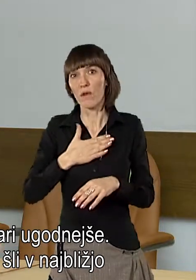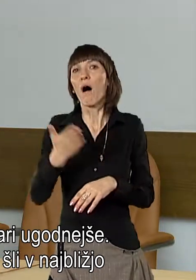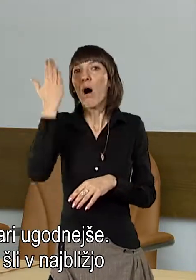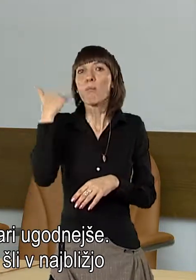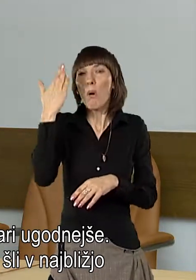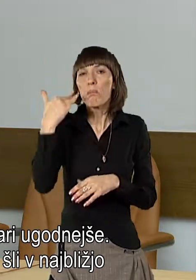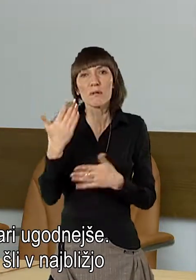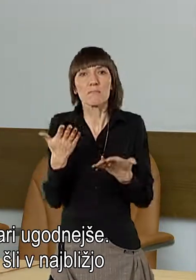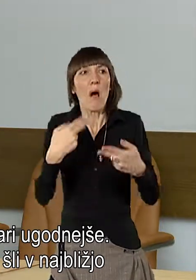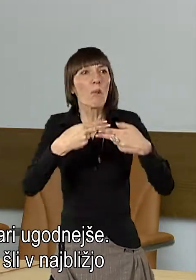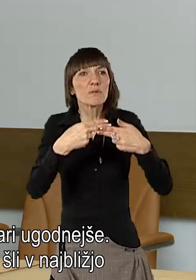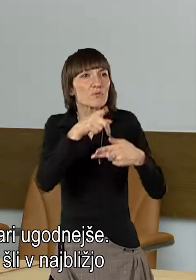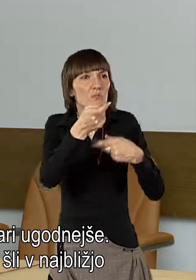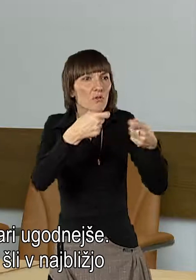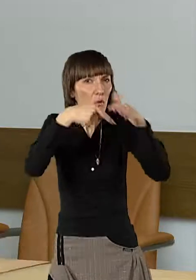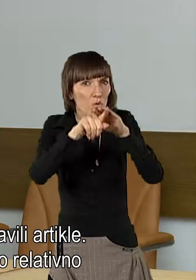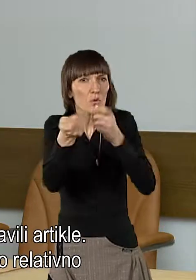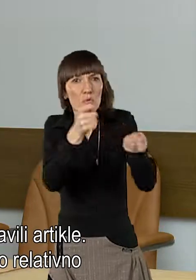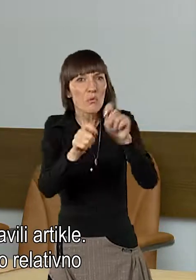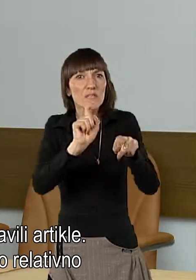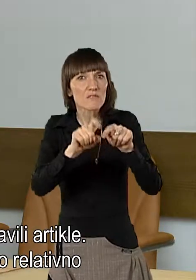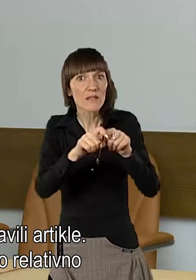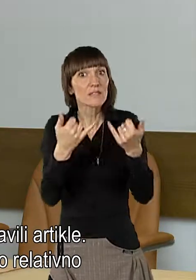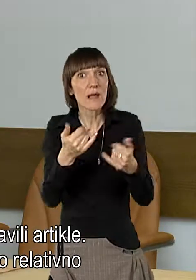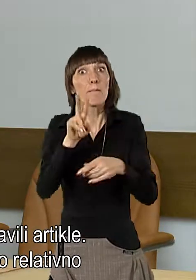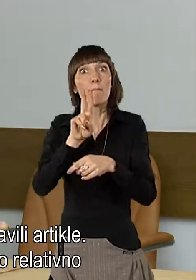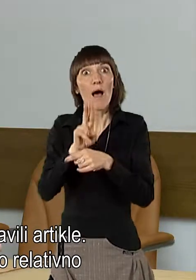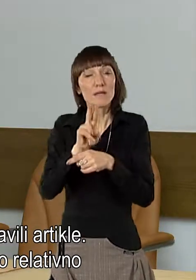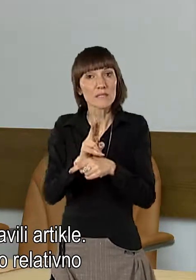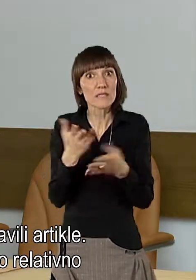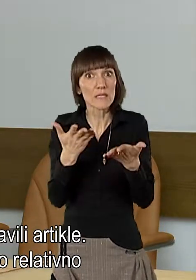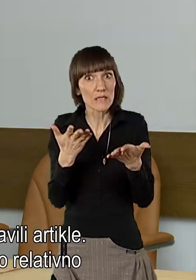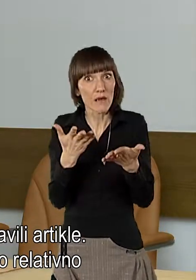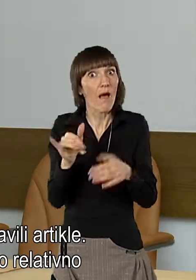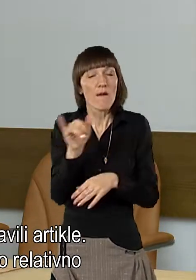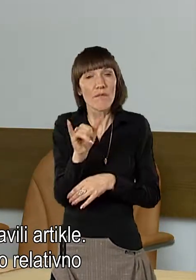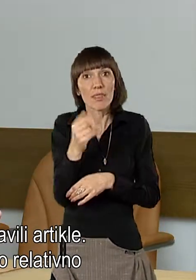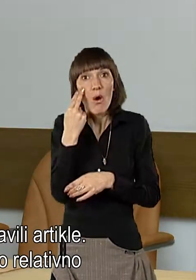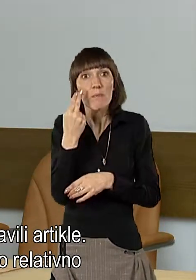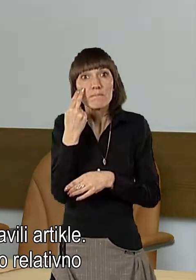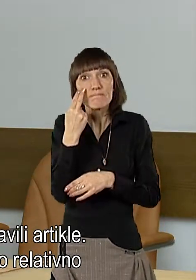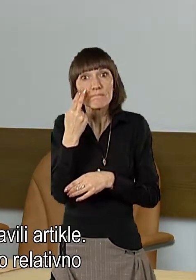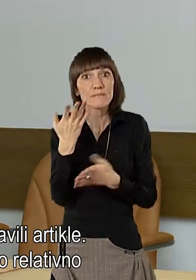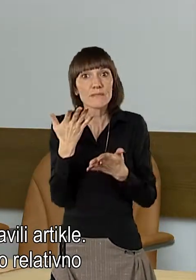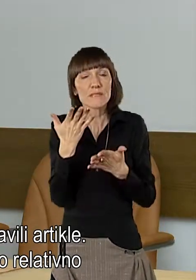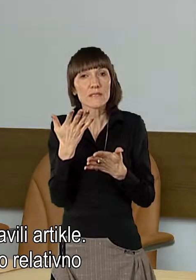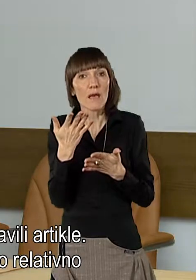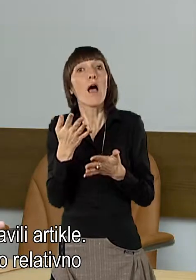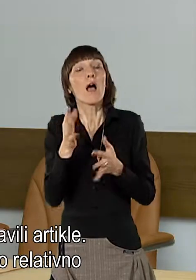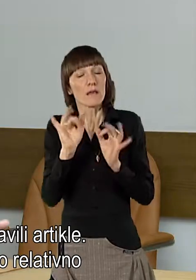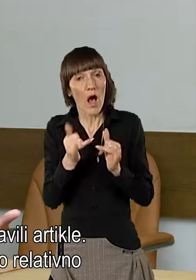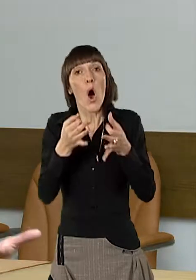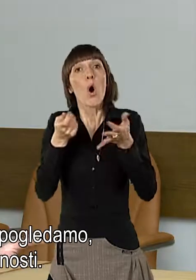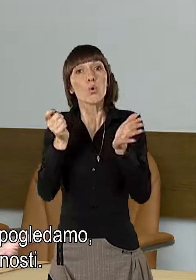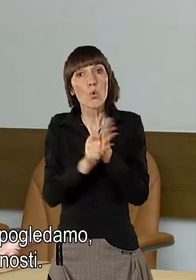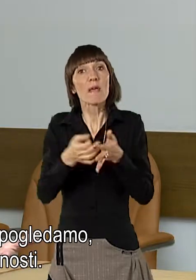ugodne še. V preteklosti smo pač šli v najbližjo trgovino in smo tam nabavili artikle. Zdaj pa še vedno bom reka, da kupujemo